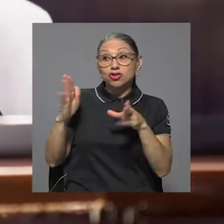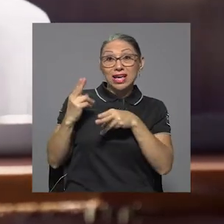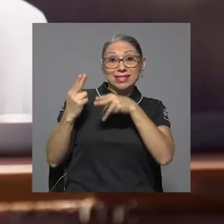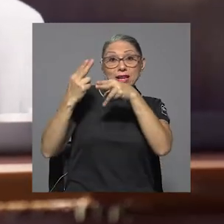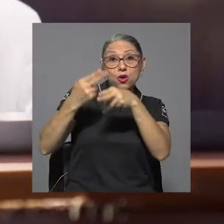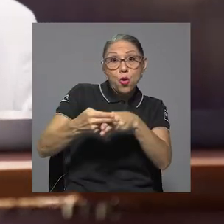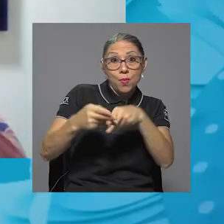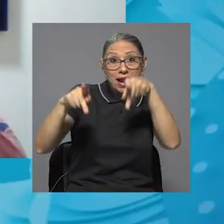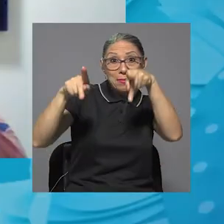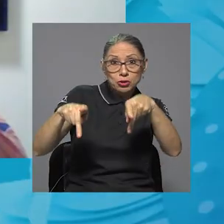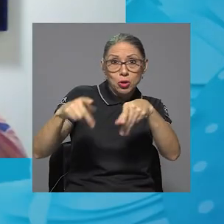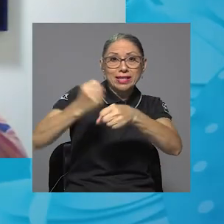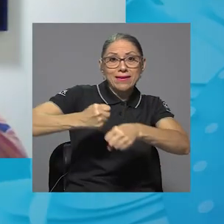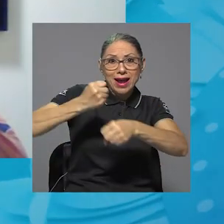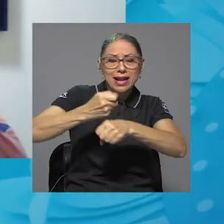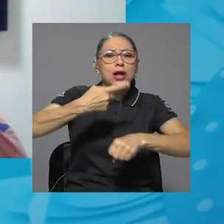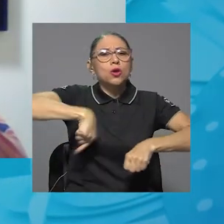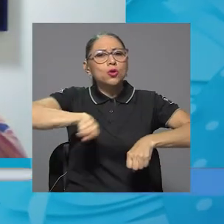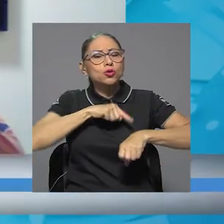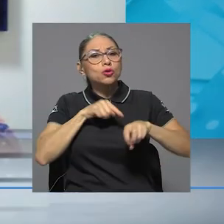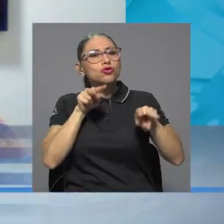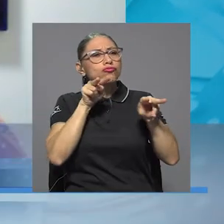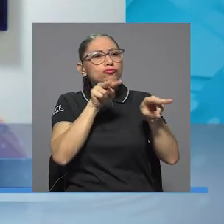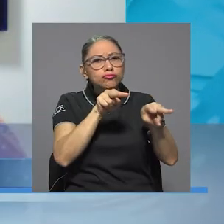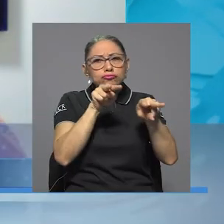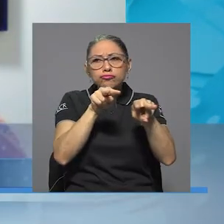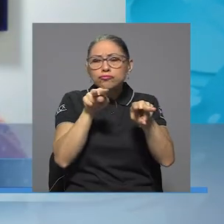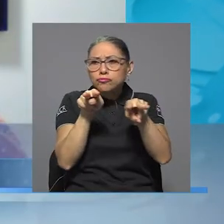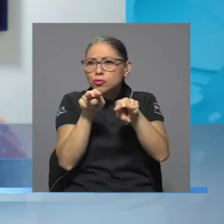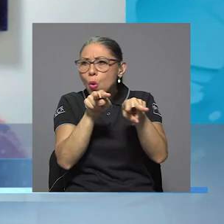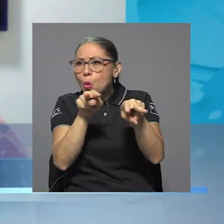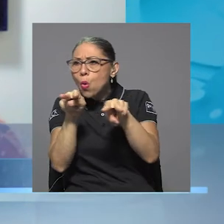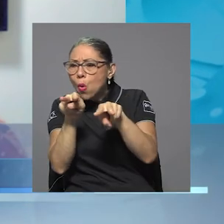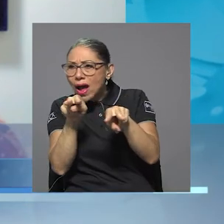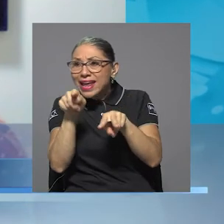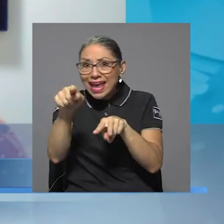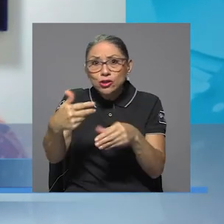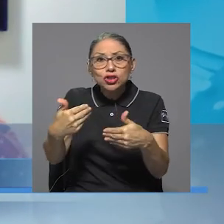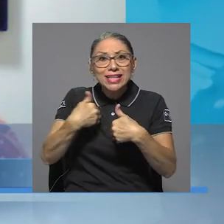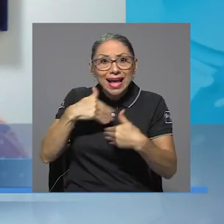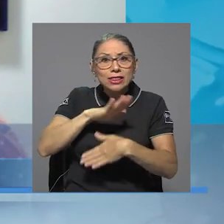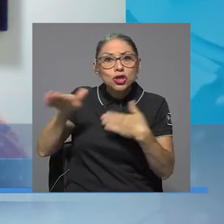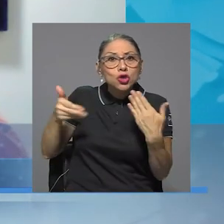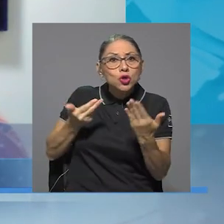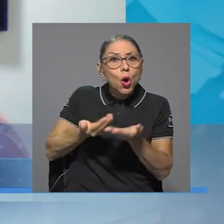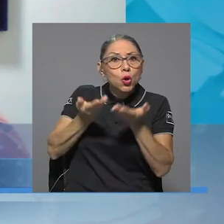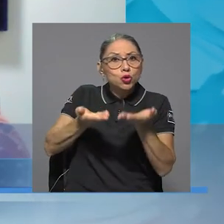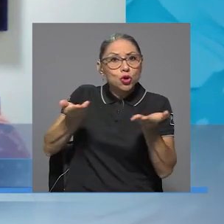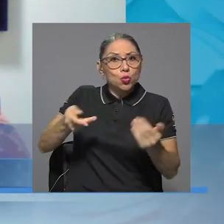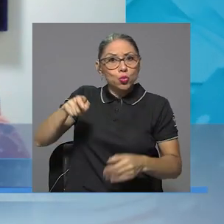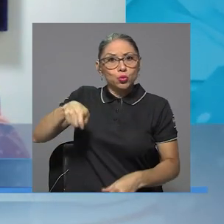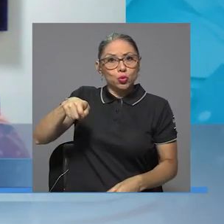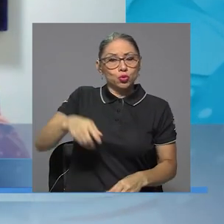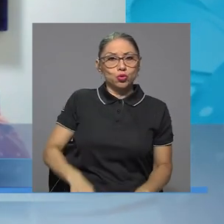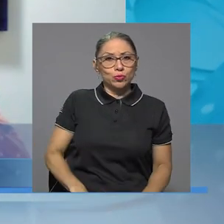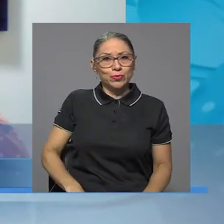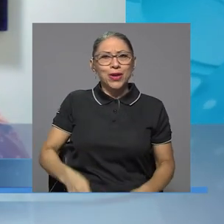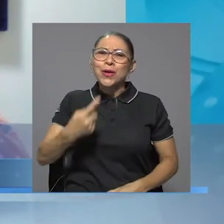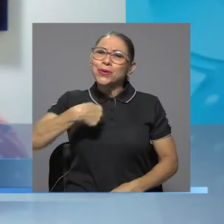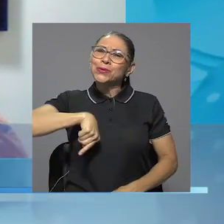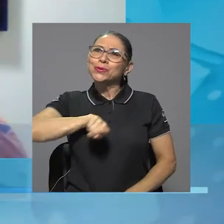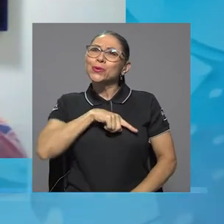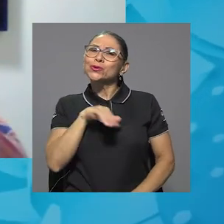está el nombramiento, supervisamos o monitoreamos de que tengan todos los recursos. En ese sentido,